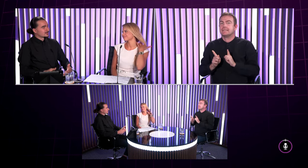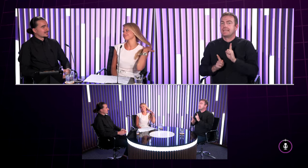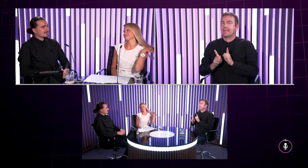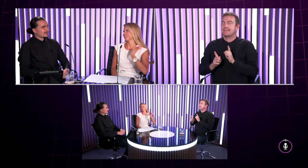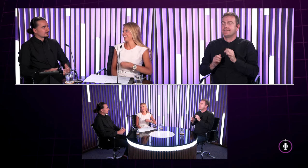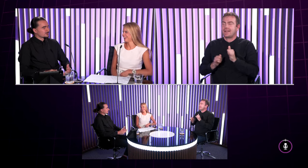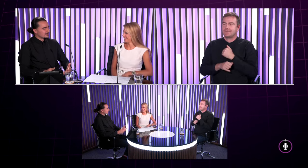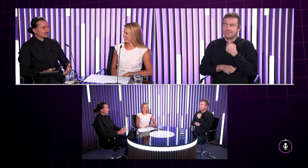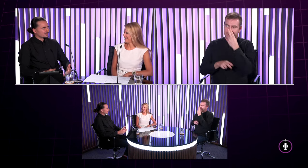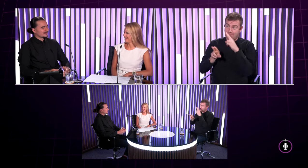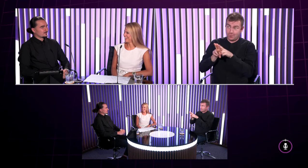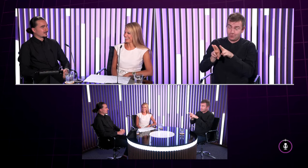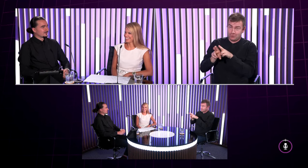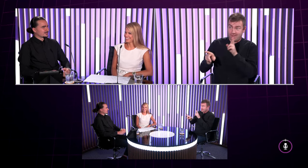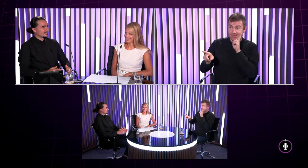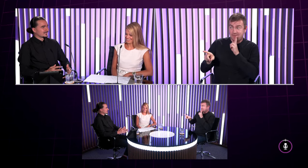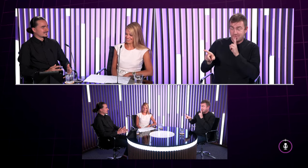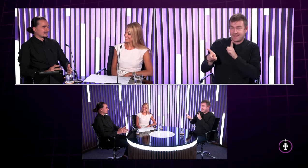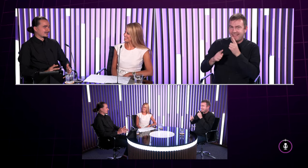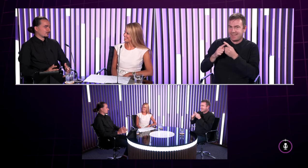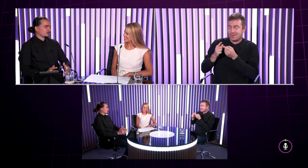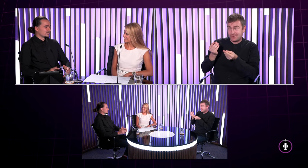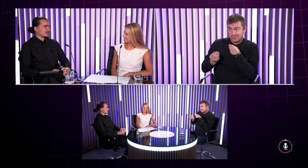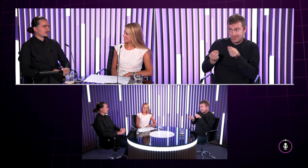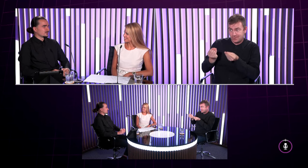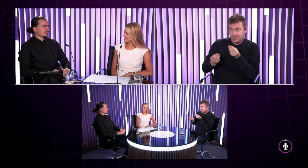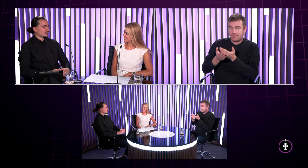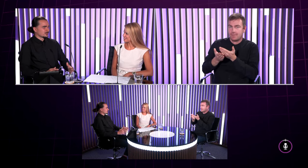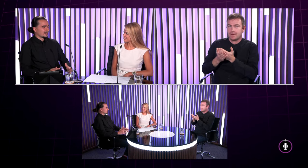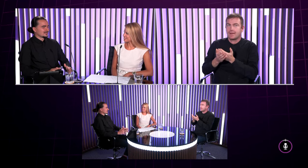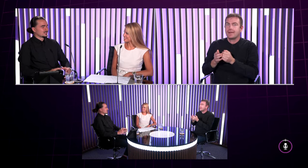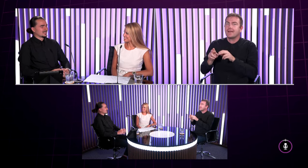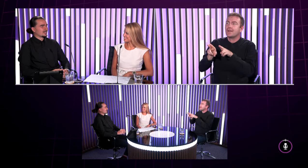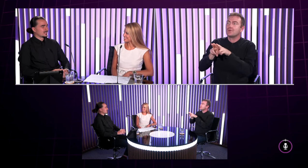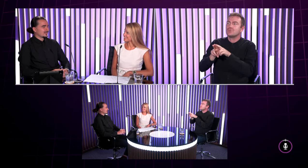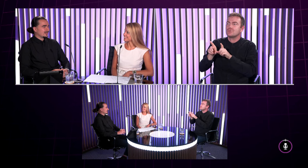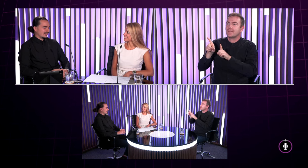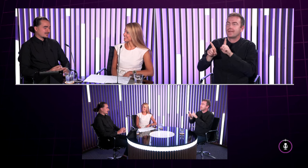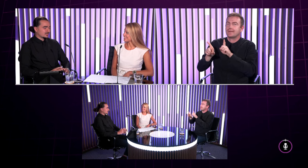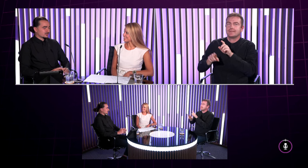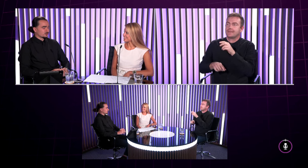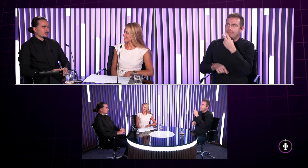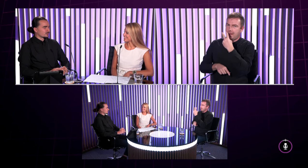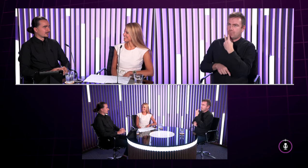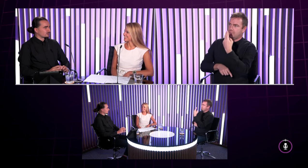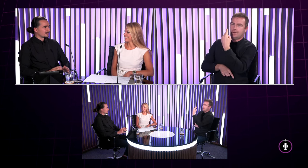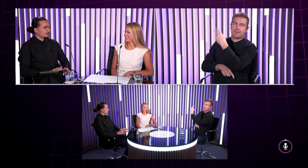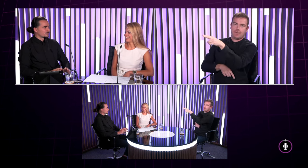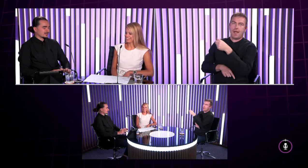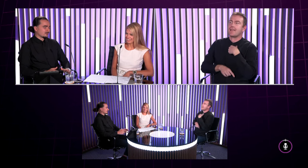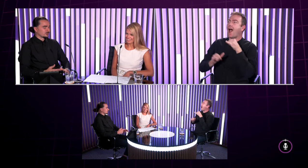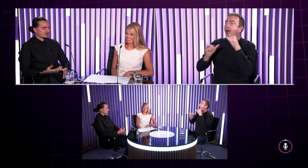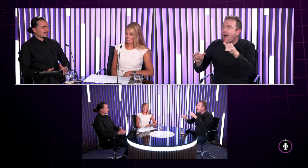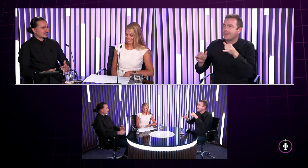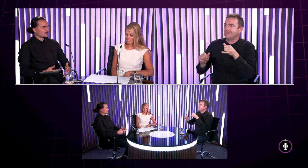rodičia sú naozaj nepočujúci pri niektorých tých momentoch že keď sa teda tak otočia tak skúsim im tak ako že hlasnejšie zakričať a tak si vždy ako že utvrdím že dobre tak sú teda